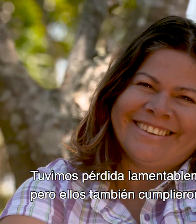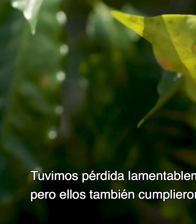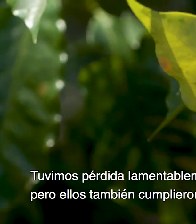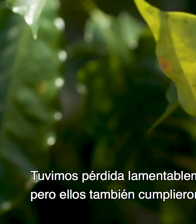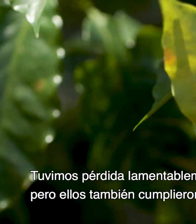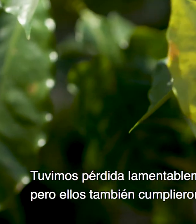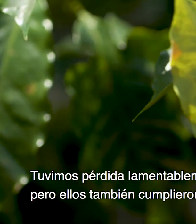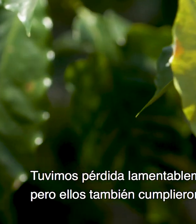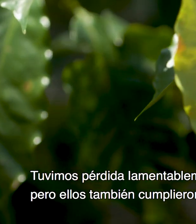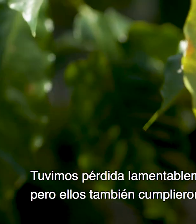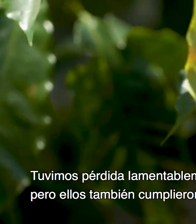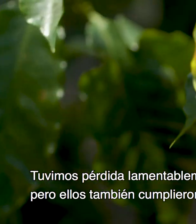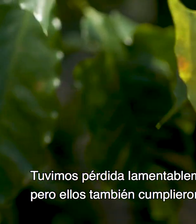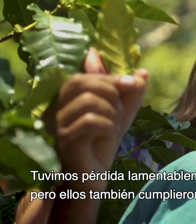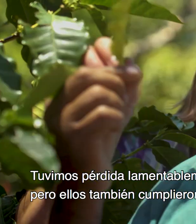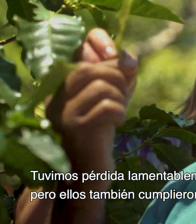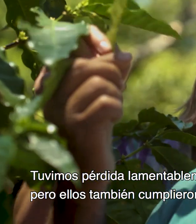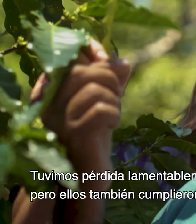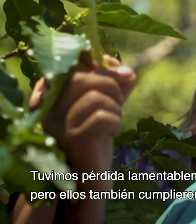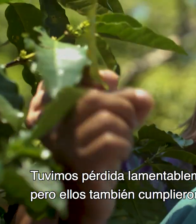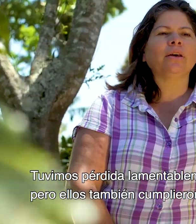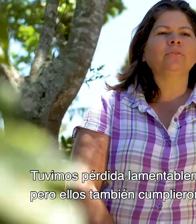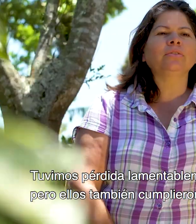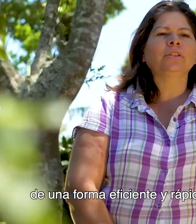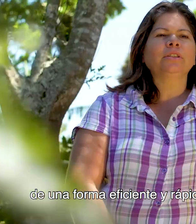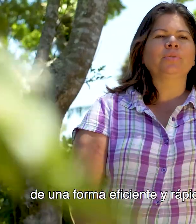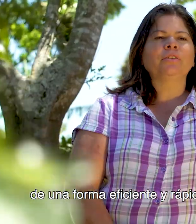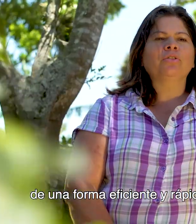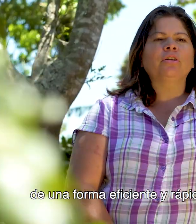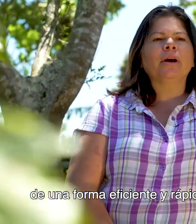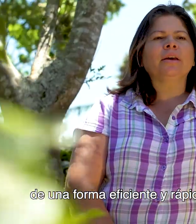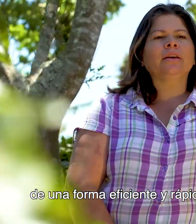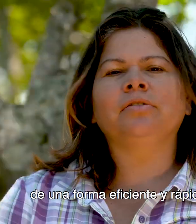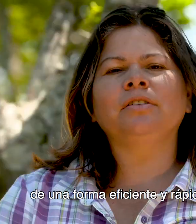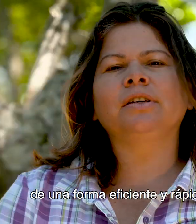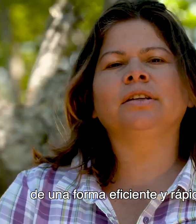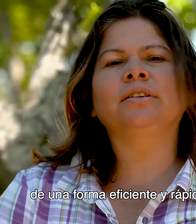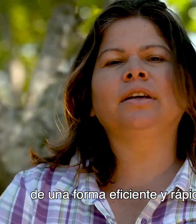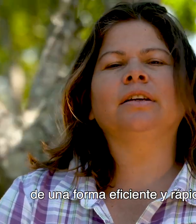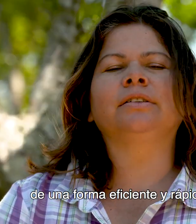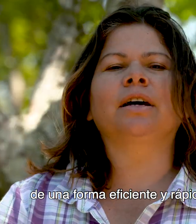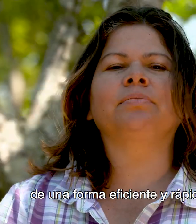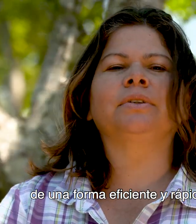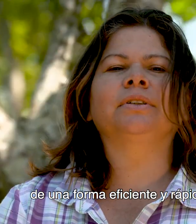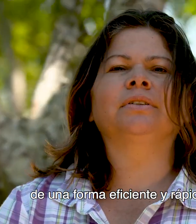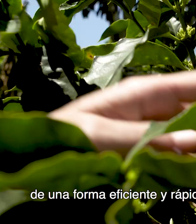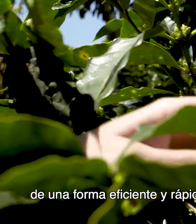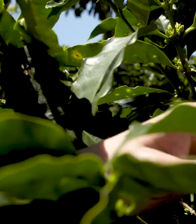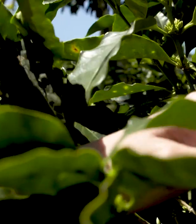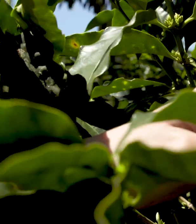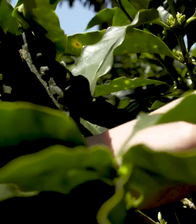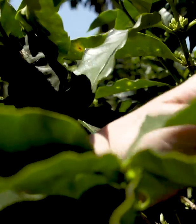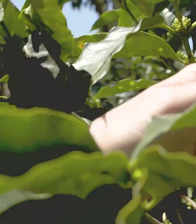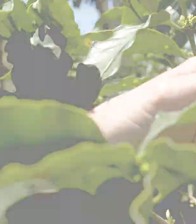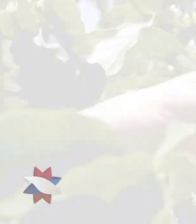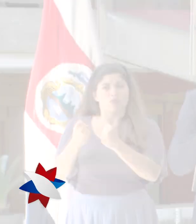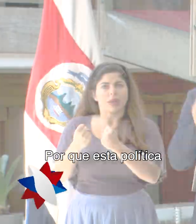Tuvimos pérdidas, lamentablemente, pero ellos también cumplieron de una forma eficiente y rápida.